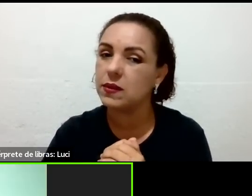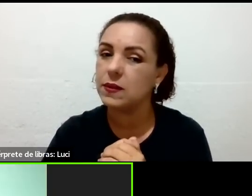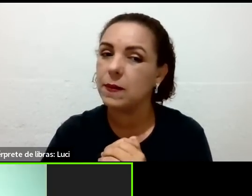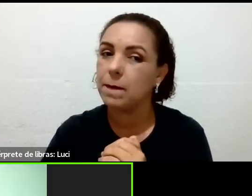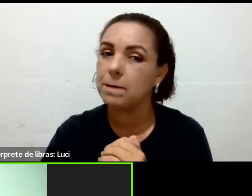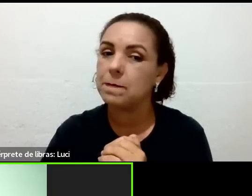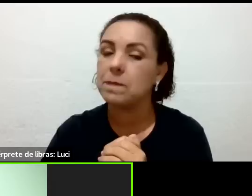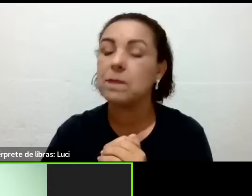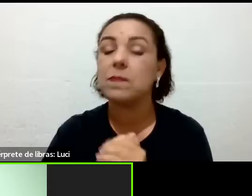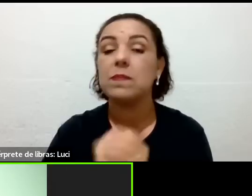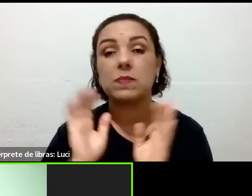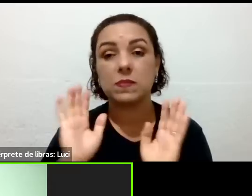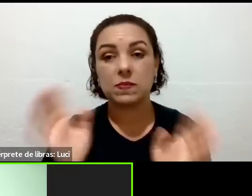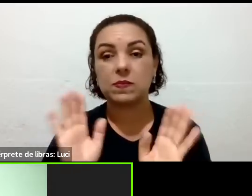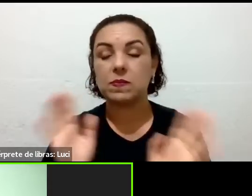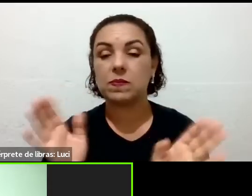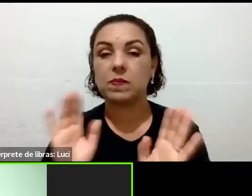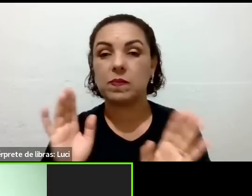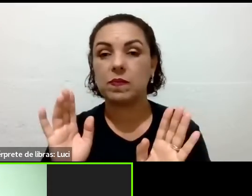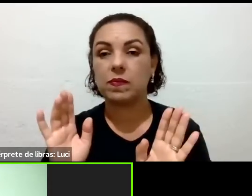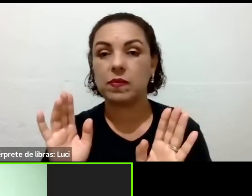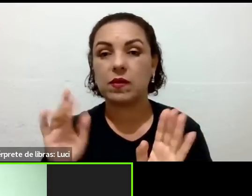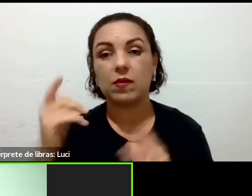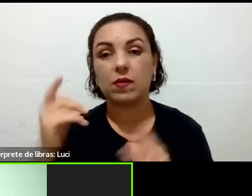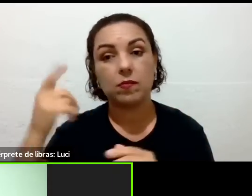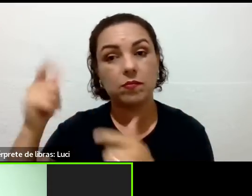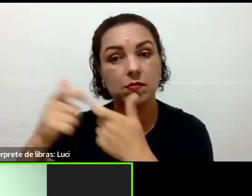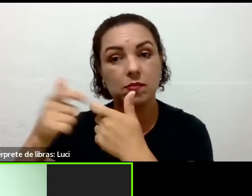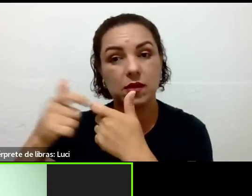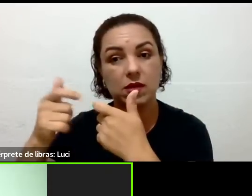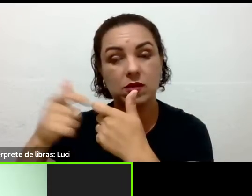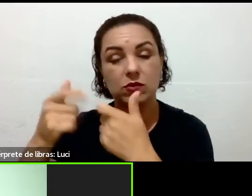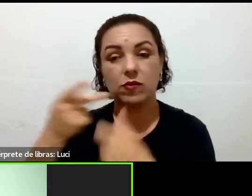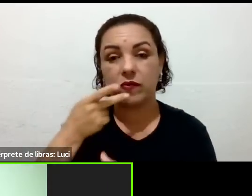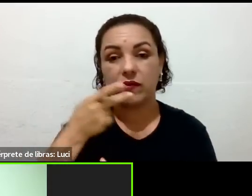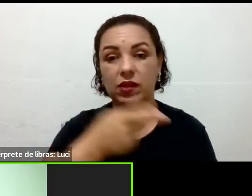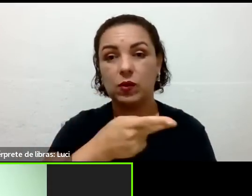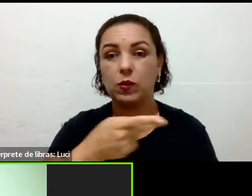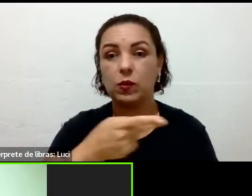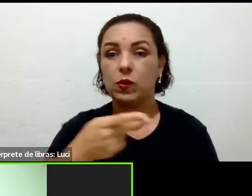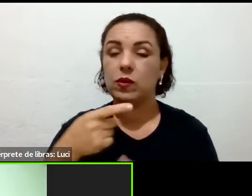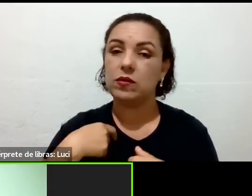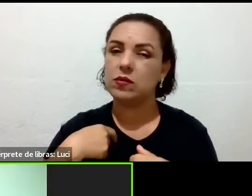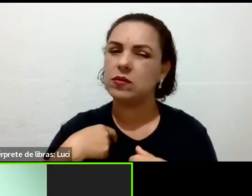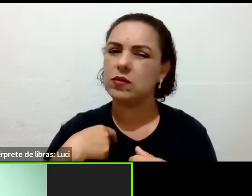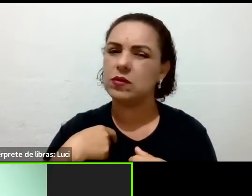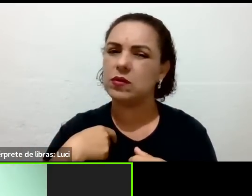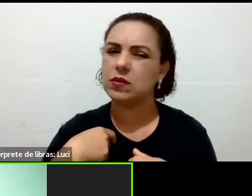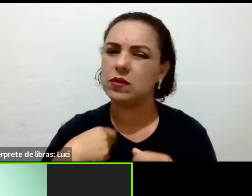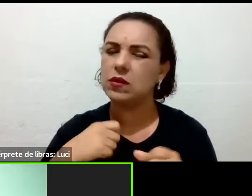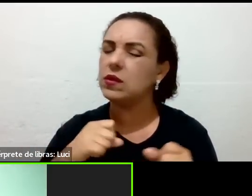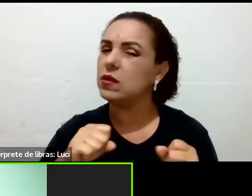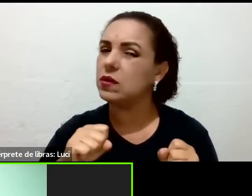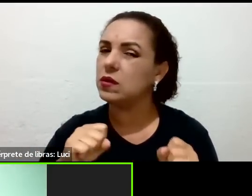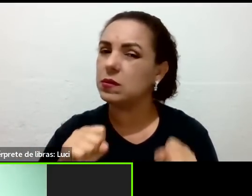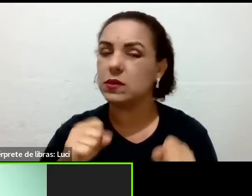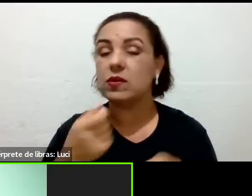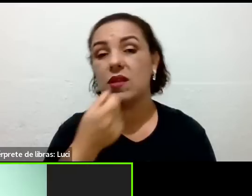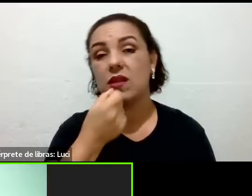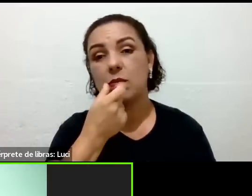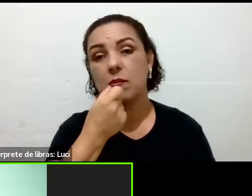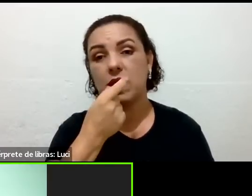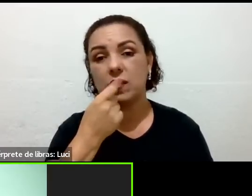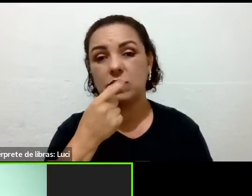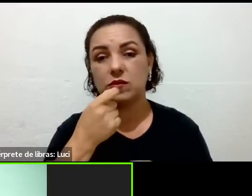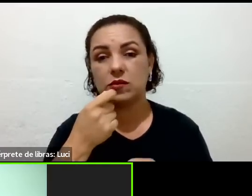tempinho, mas hoje um outro médico falou pra mim que eu preciso parar urgentemente. Eu posso ter osteonecrose porque eu preciso arrancar um dente.